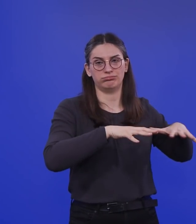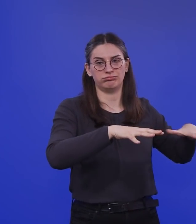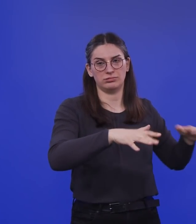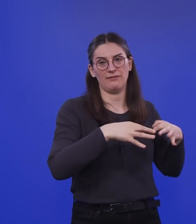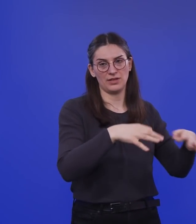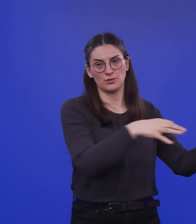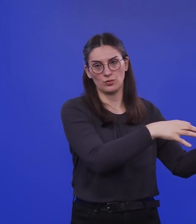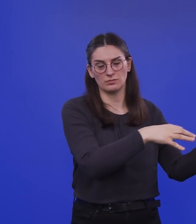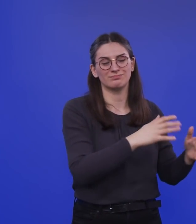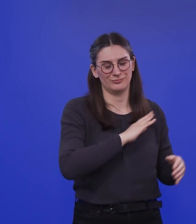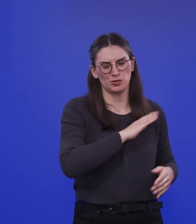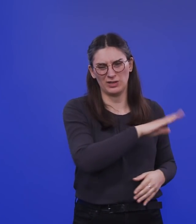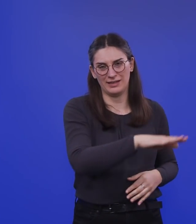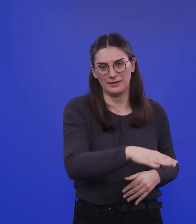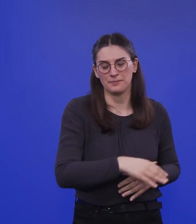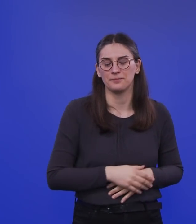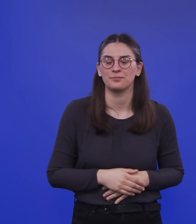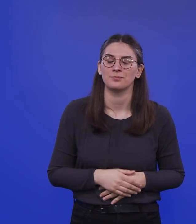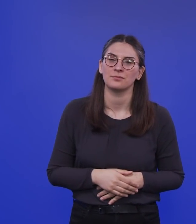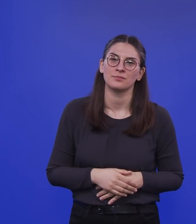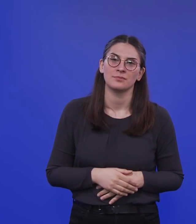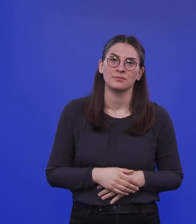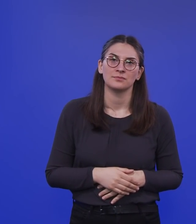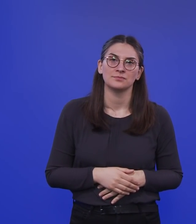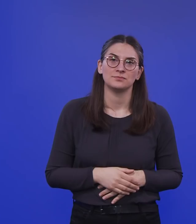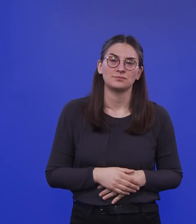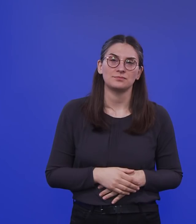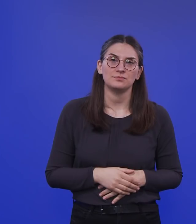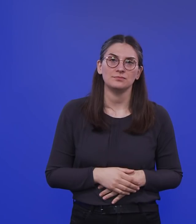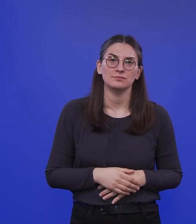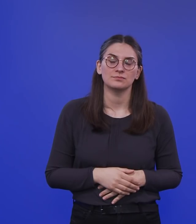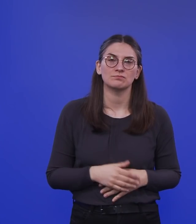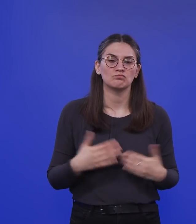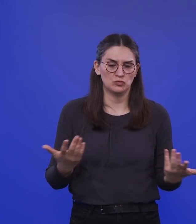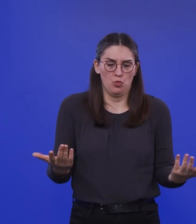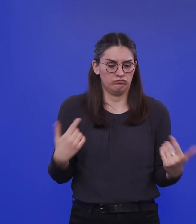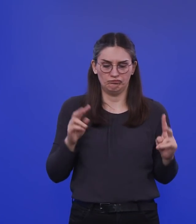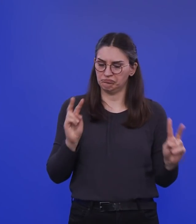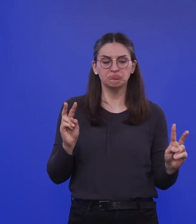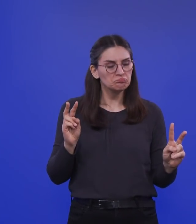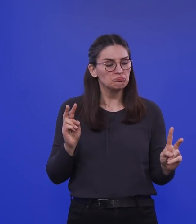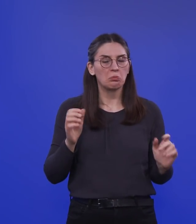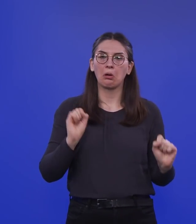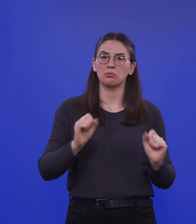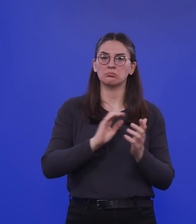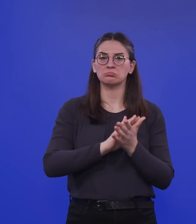ist einfach eine Sache, die man so erst mal neutral und nüchtern betrachten sollte.